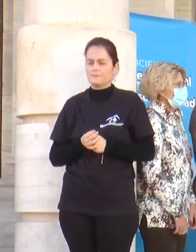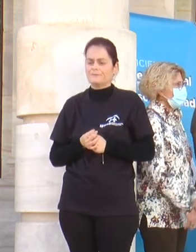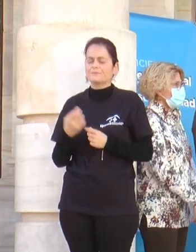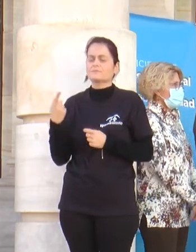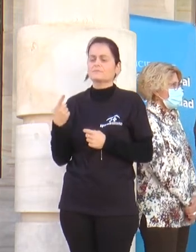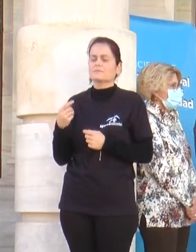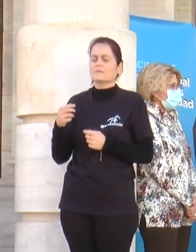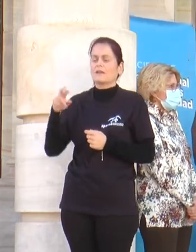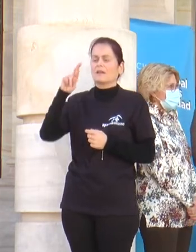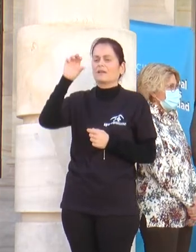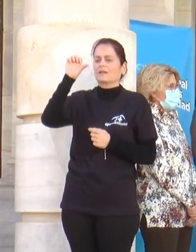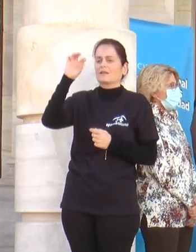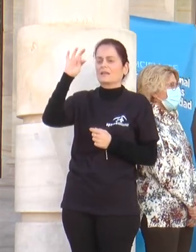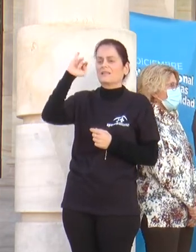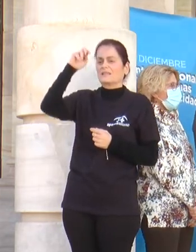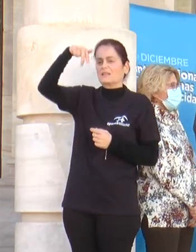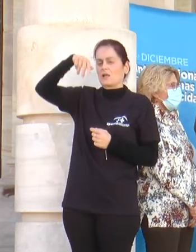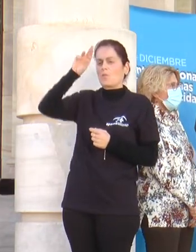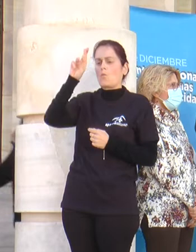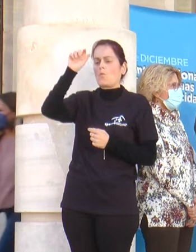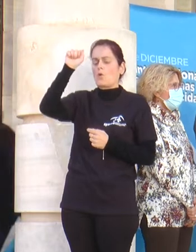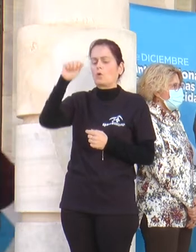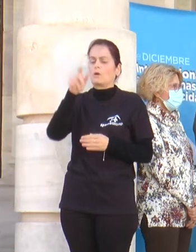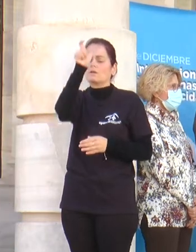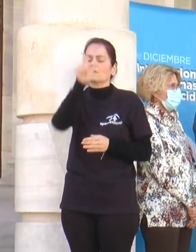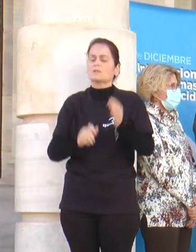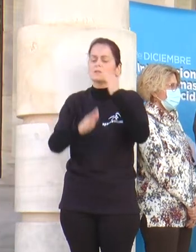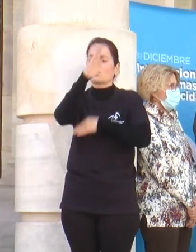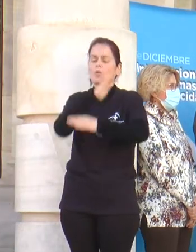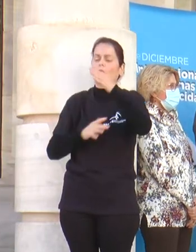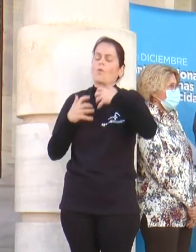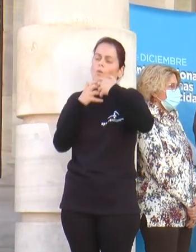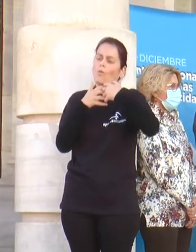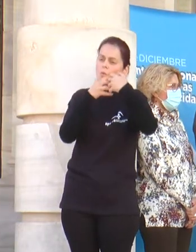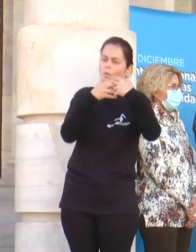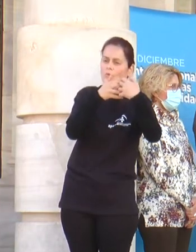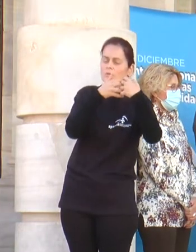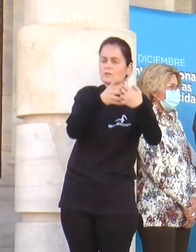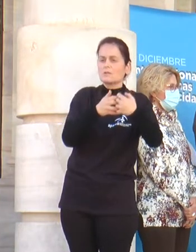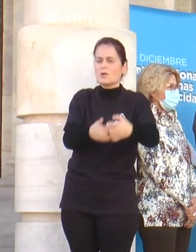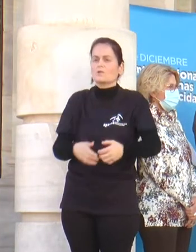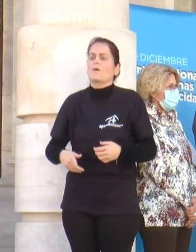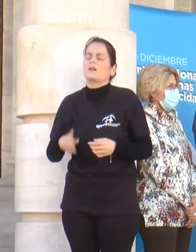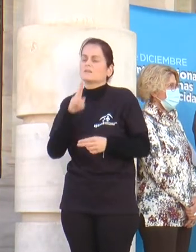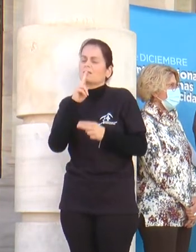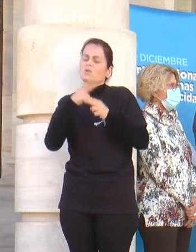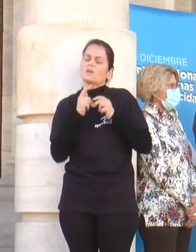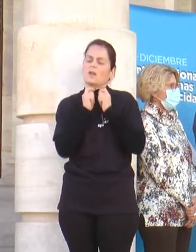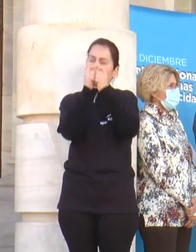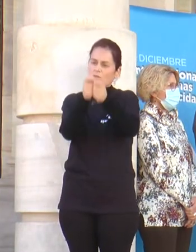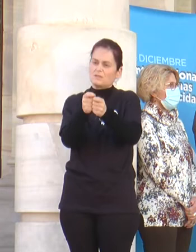Aportación de Redimuru. Las personas con discapacidad luchamos para que desaparezcan esos apellidos tan